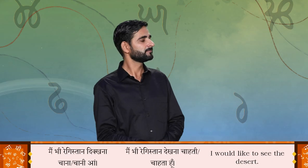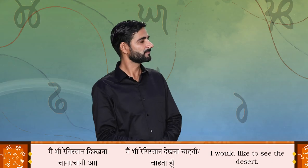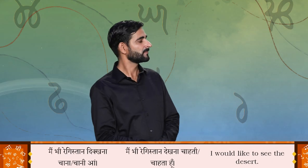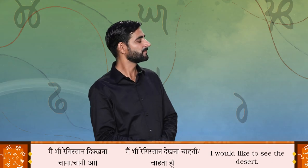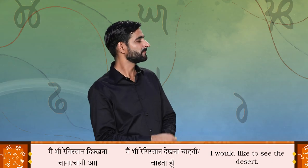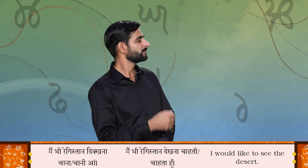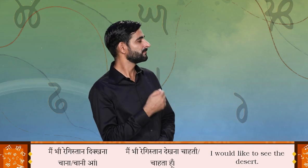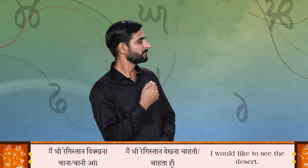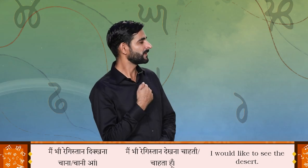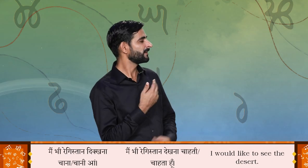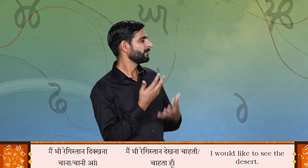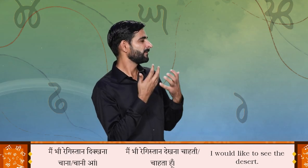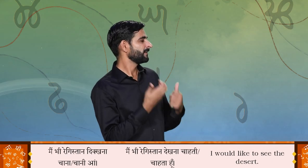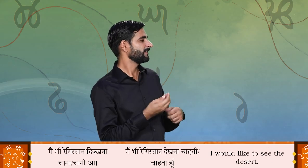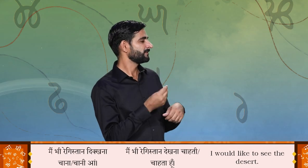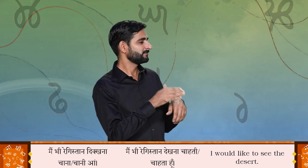मैं वी रेगिस्तान दिखना चाना